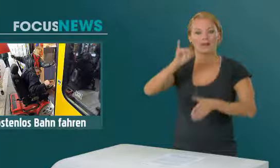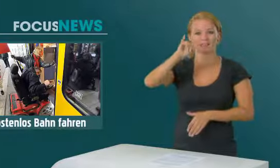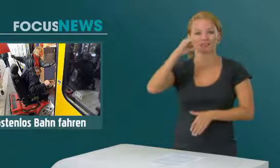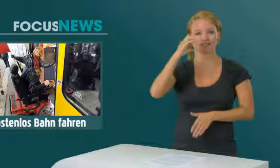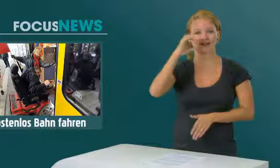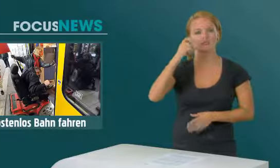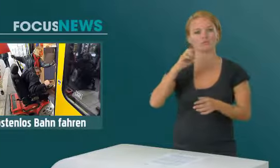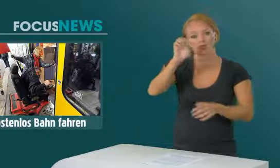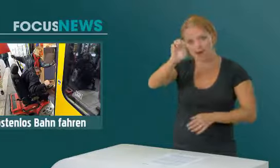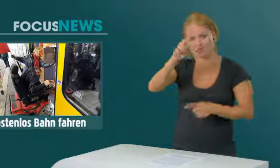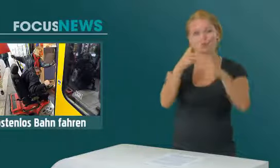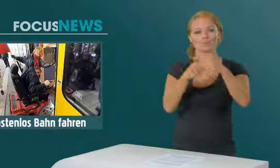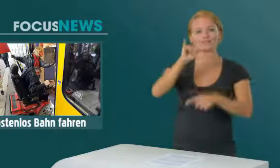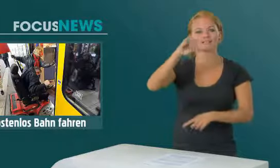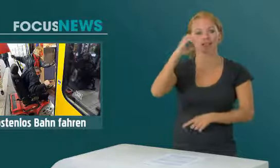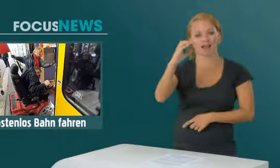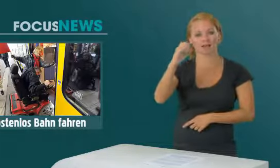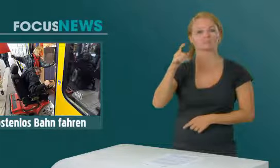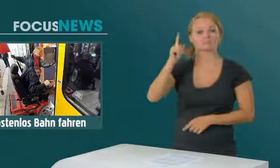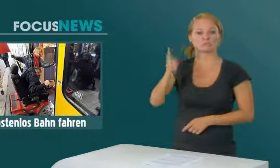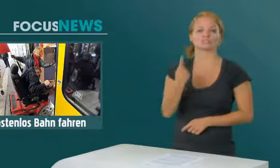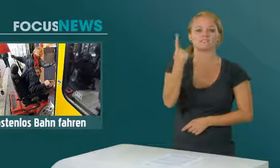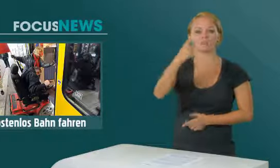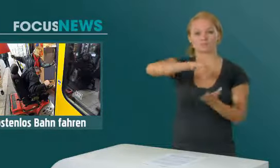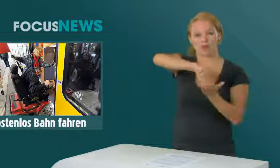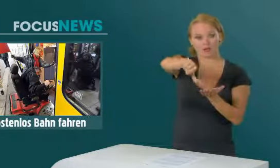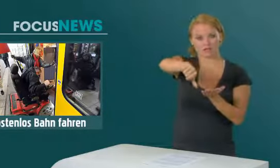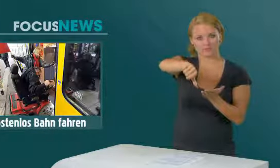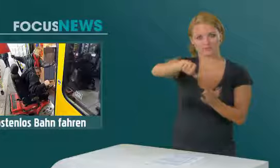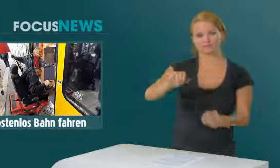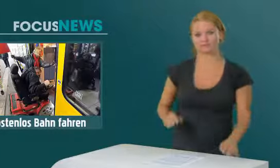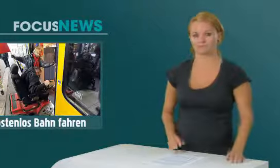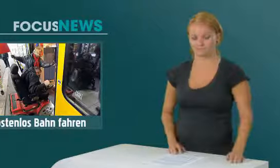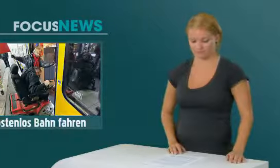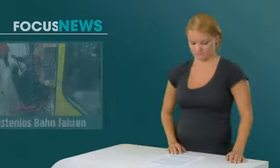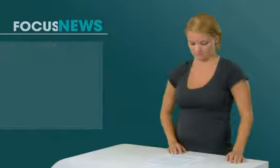Ausnahme sind die Schnellzüge ICE und IC, für welche noch eine Fahrkarte gelöst werden muss.